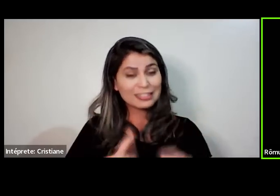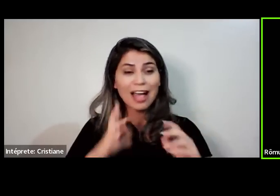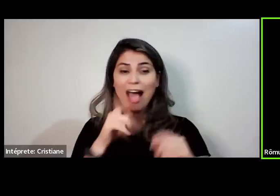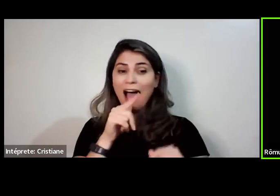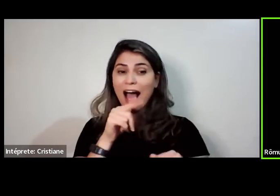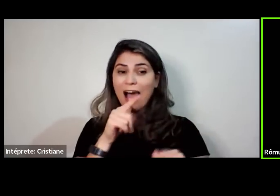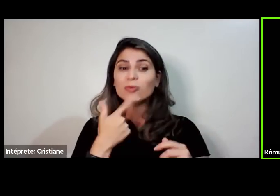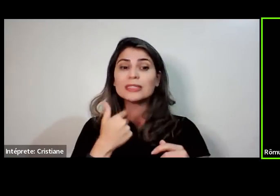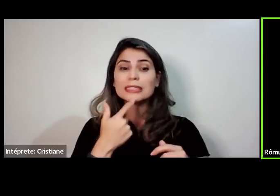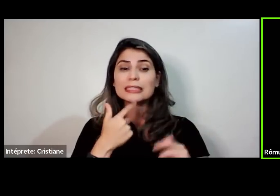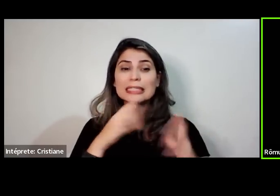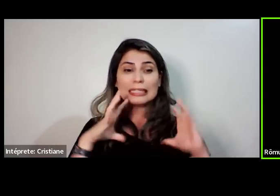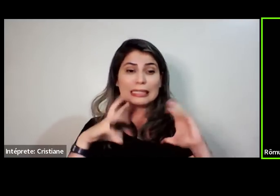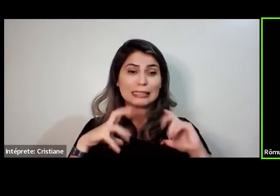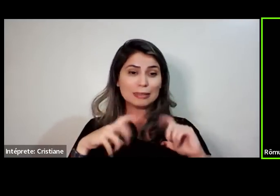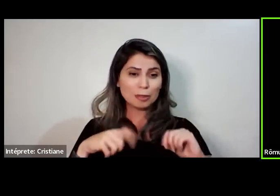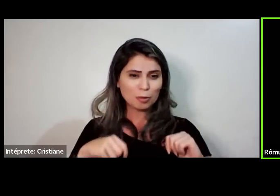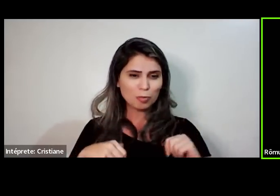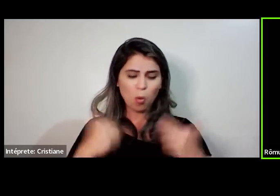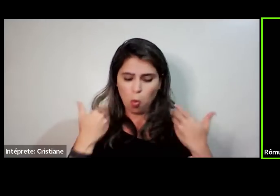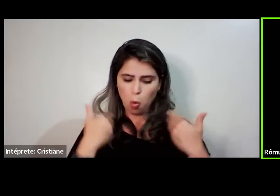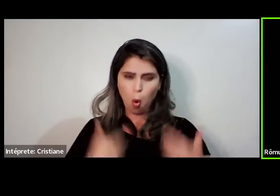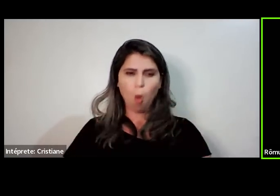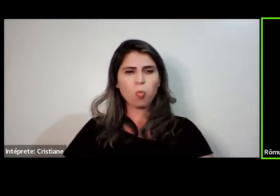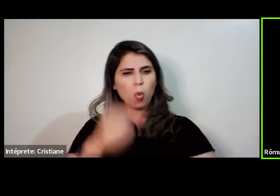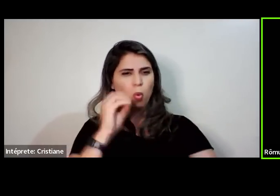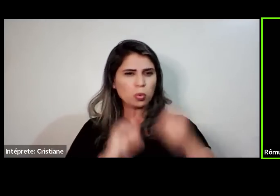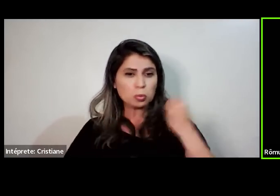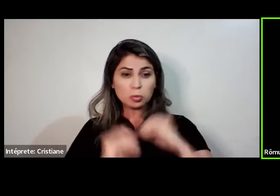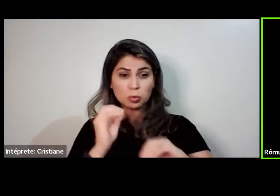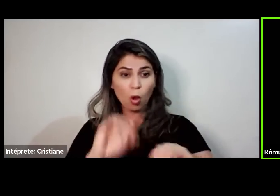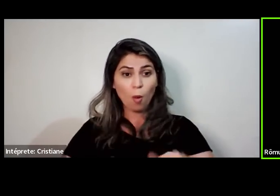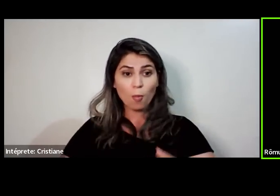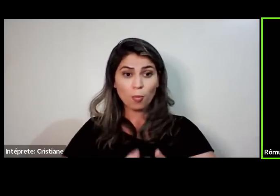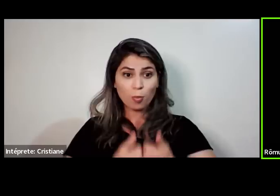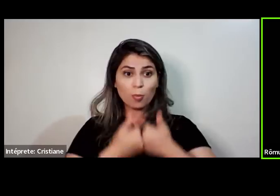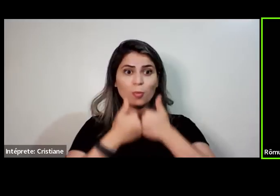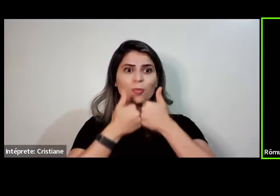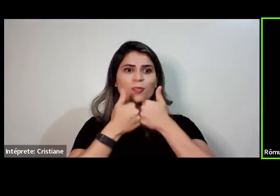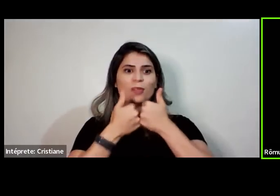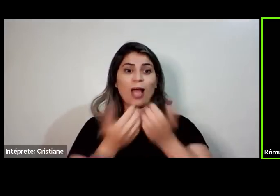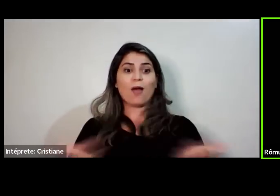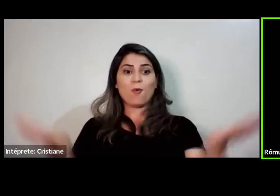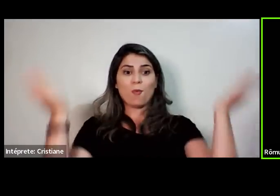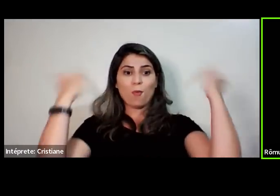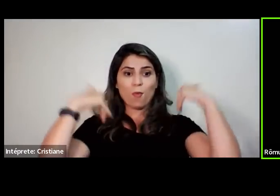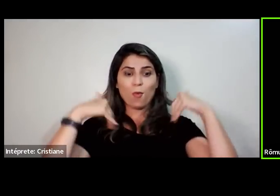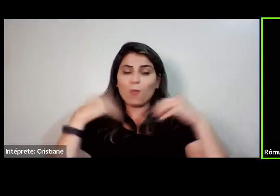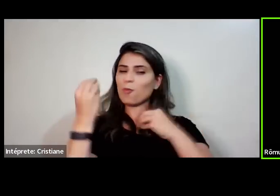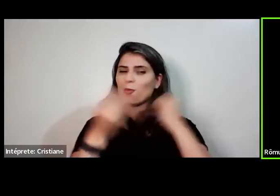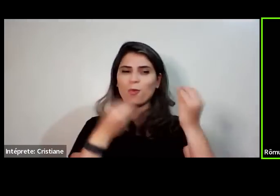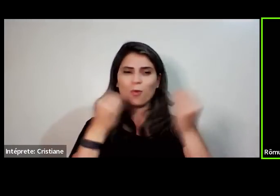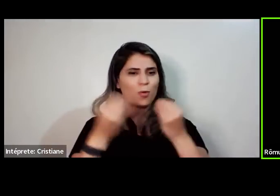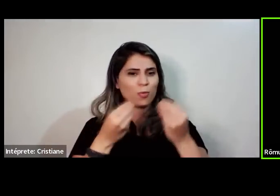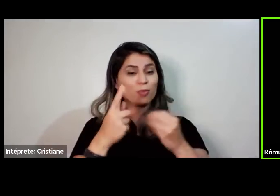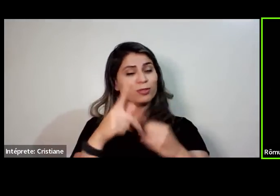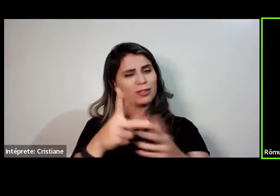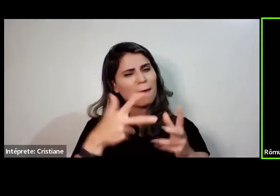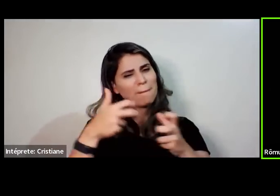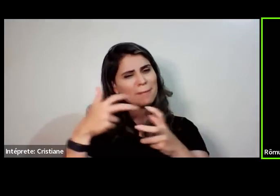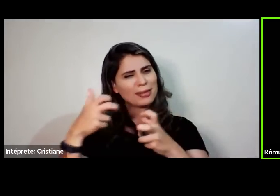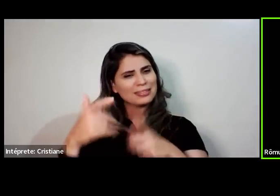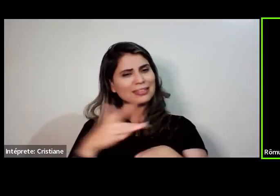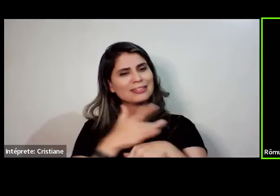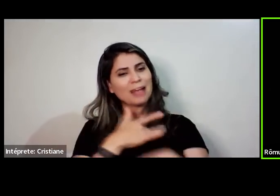tudo, um organismo limpo, imunidade lá em cima, ele começa a ter os benefícios que você ouviu a Marta